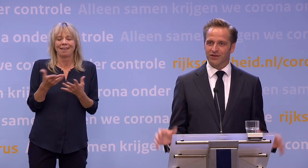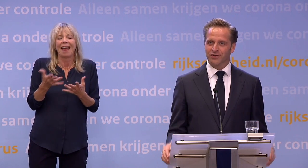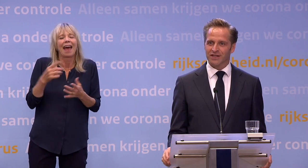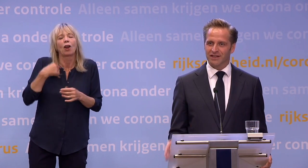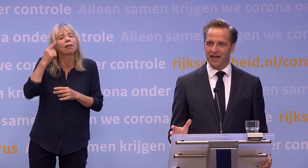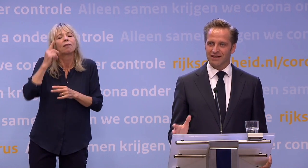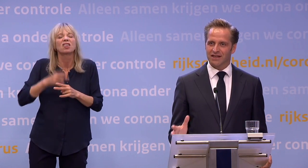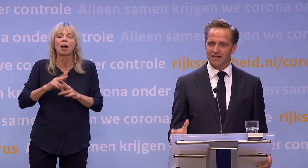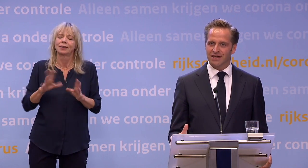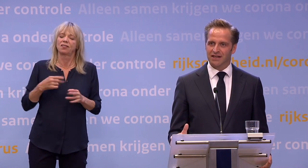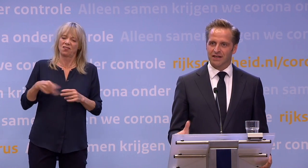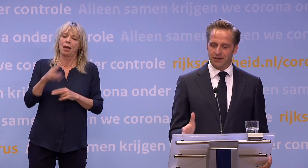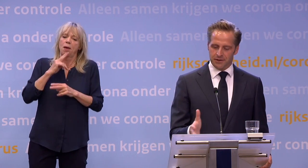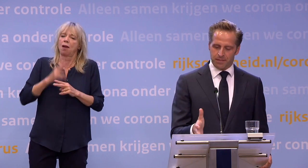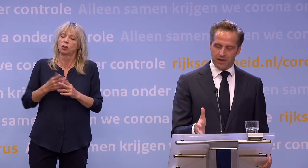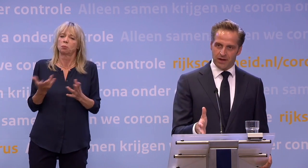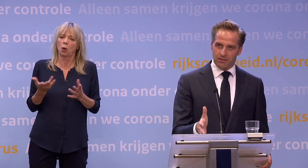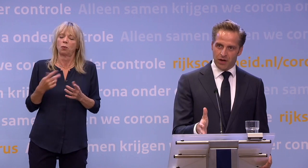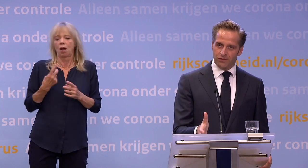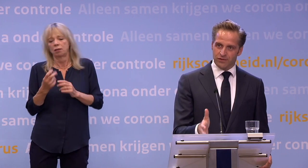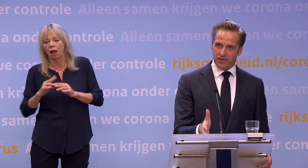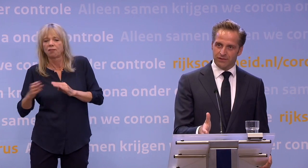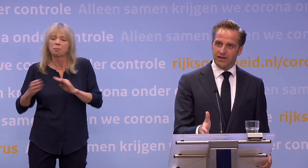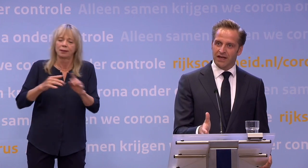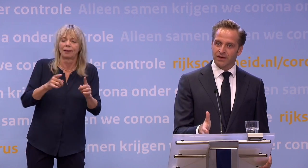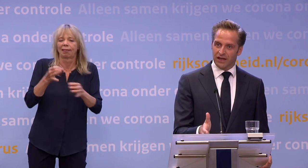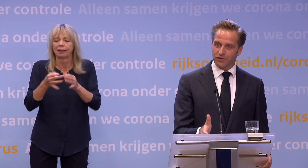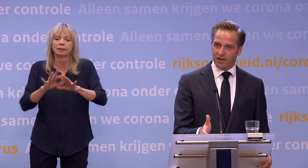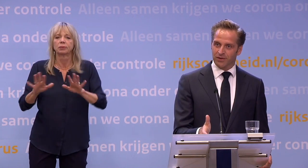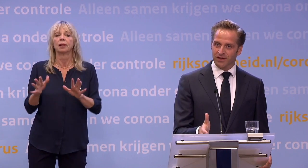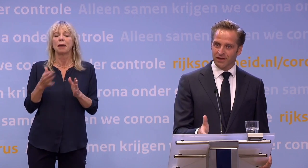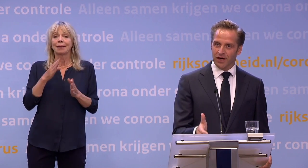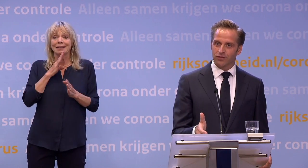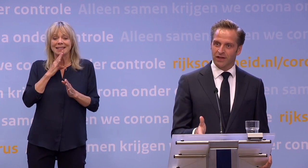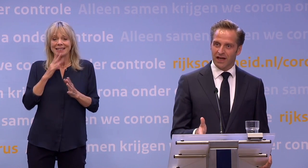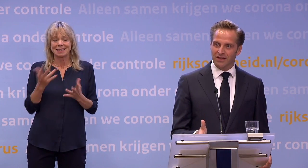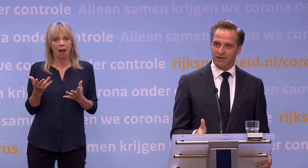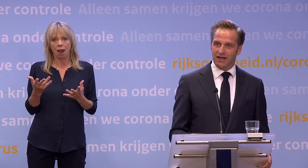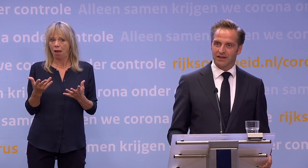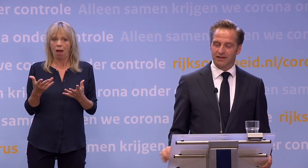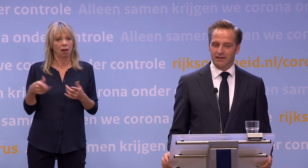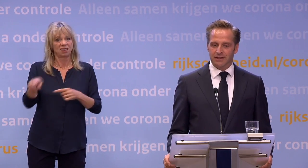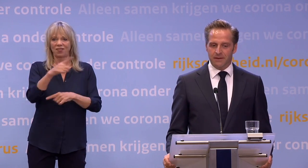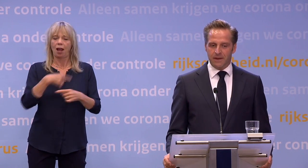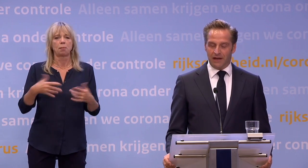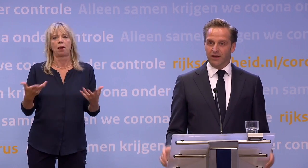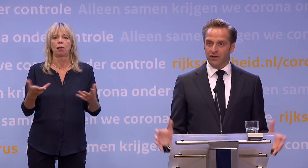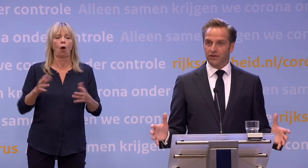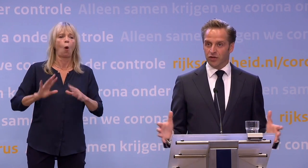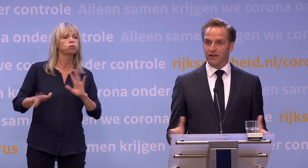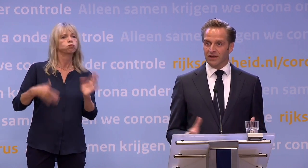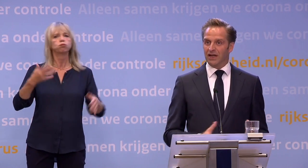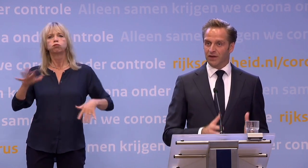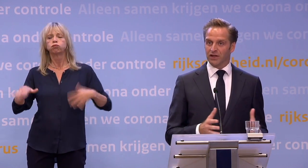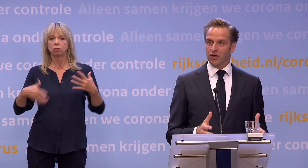eigenlijk niet, zou je kunnen zeggen. Die dijk is echt sterk. Behalve als we zelf die dijk laten verslappen. Ja, dan houden we het inderdaad niet meer tegen. Ja, en